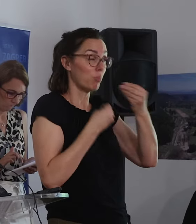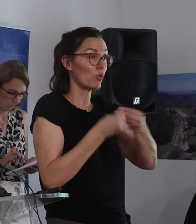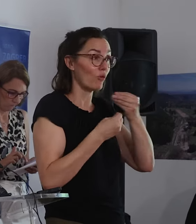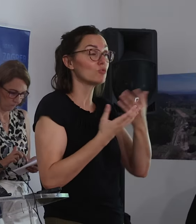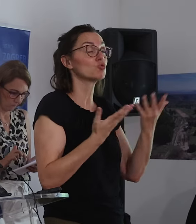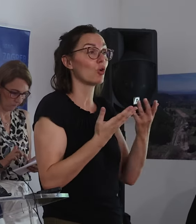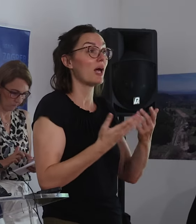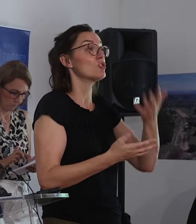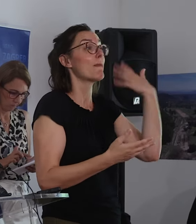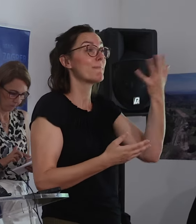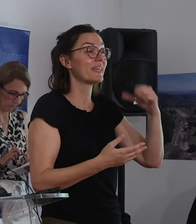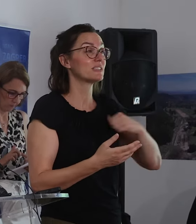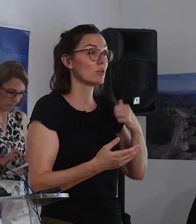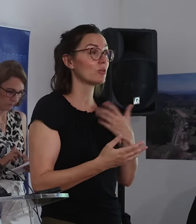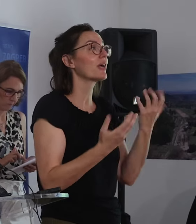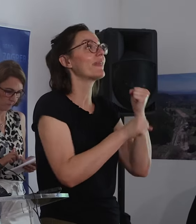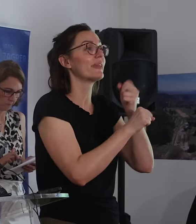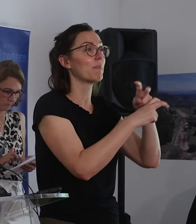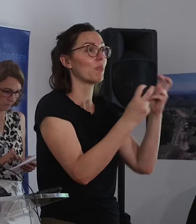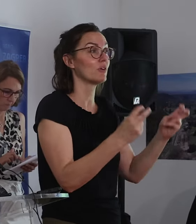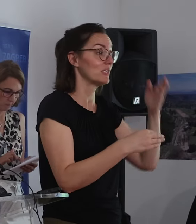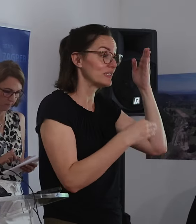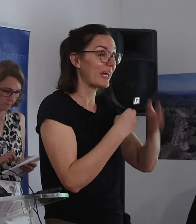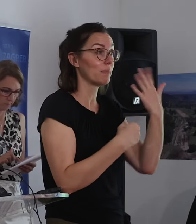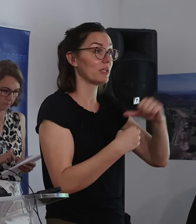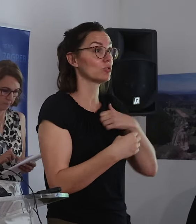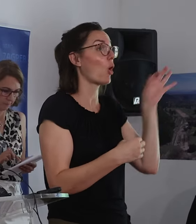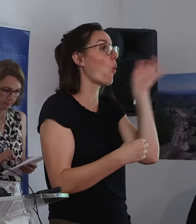na zapadu grada kad je izgrađana most, zadnjih 50 godina.